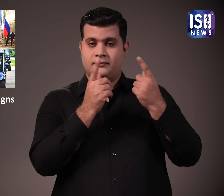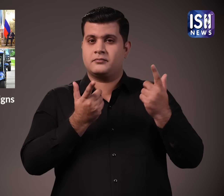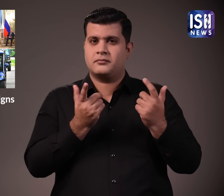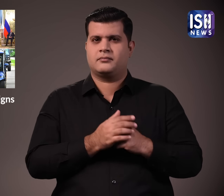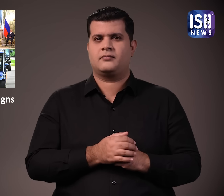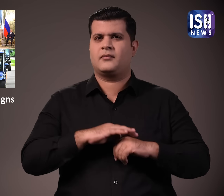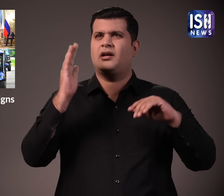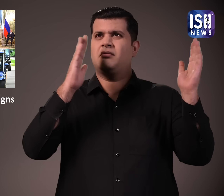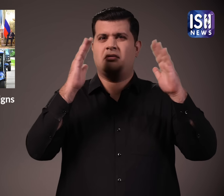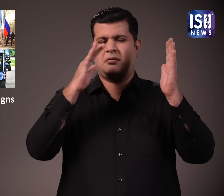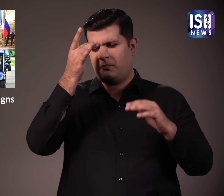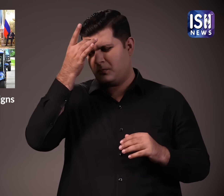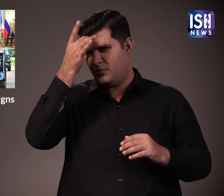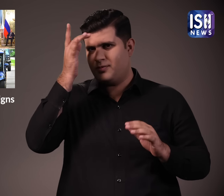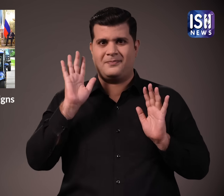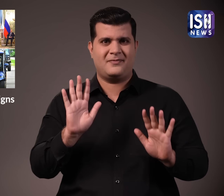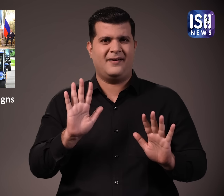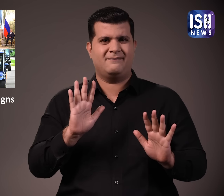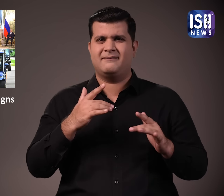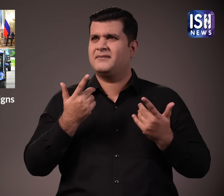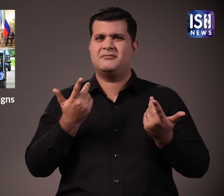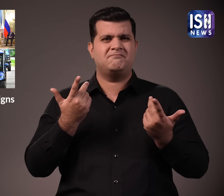जलवायू संकट और जलवायू परिवर्दन